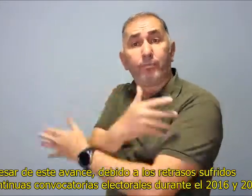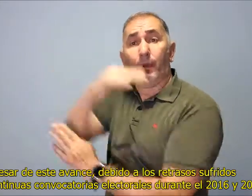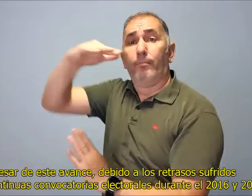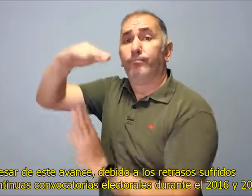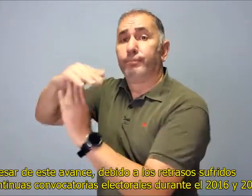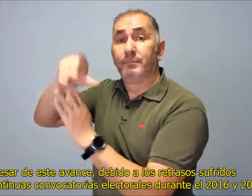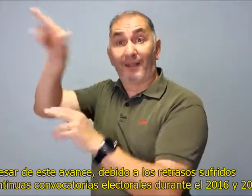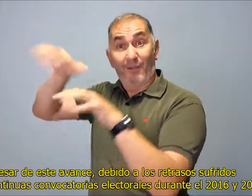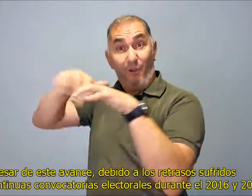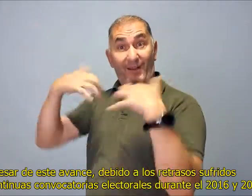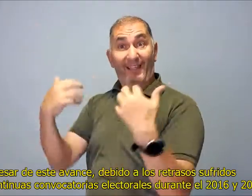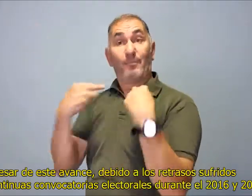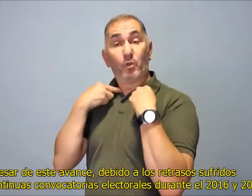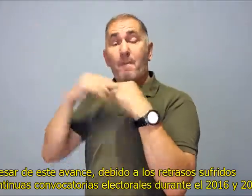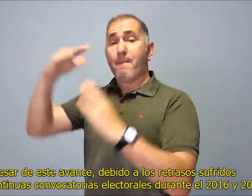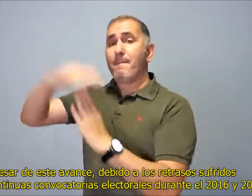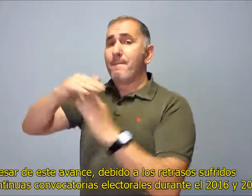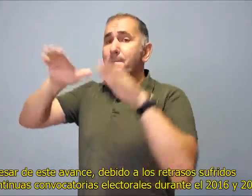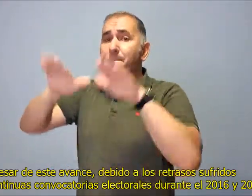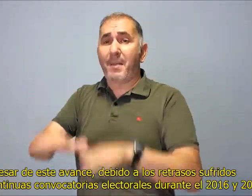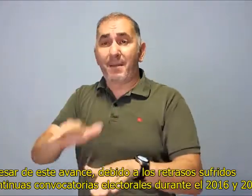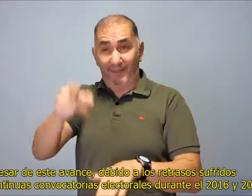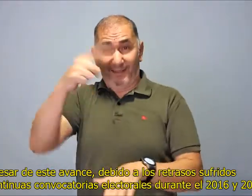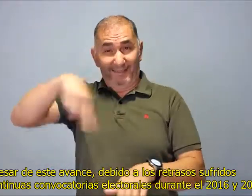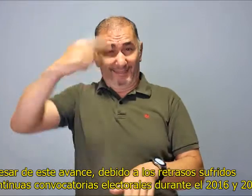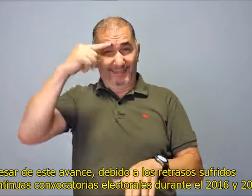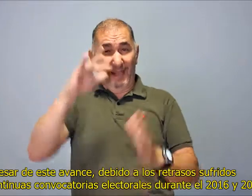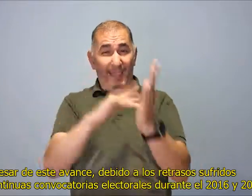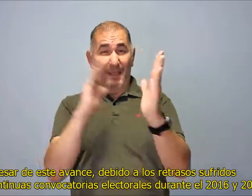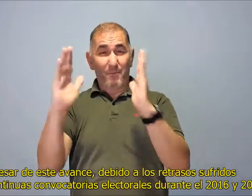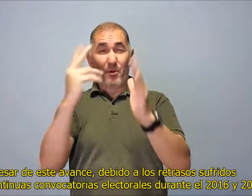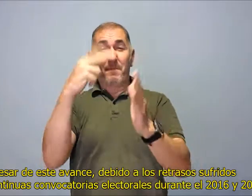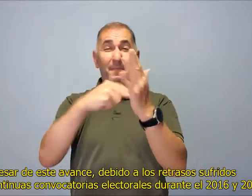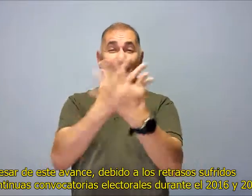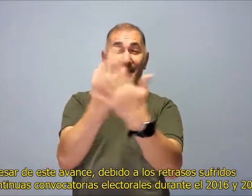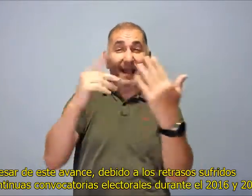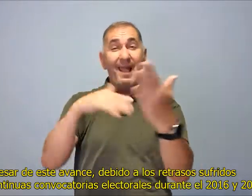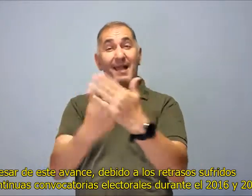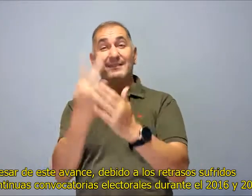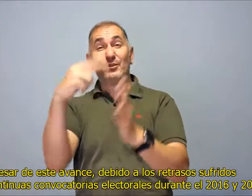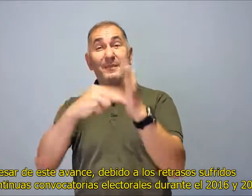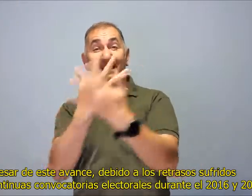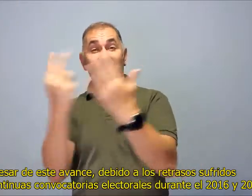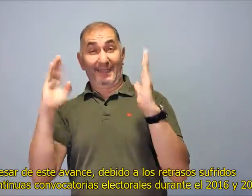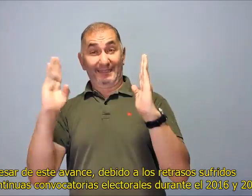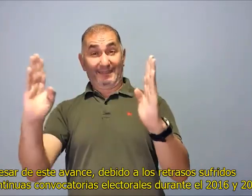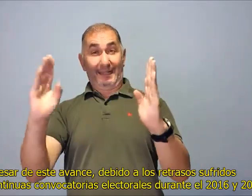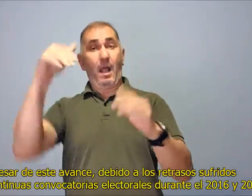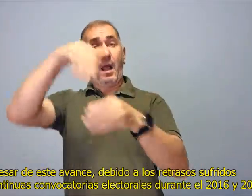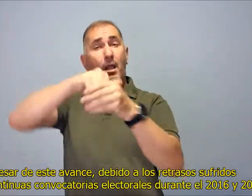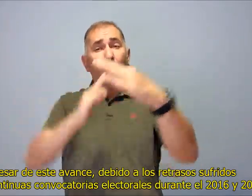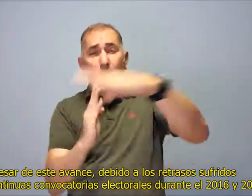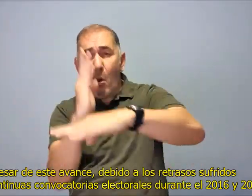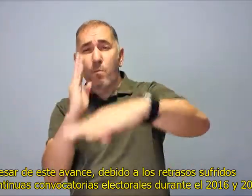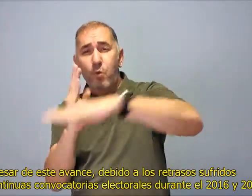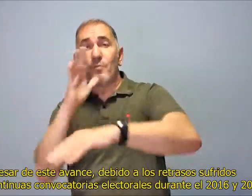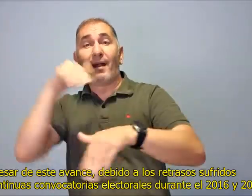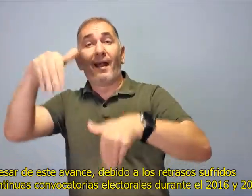A pesar de este avance, debido a los retrasos sufridos por las continuas convocatorias electorales durante el